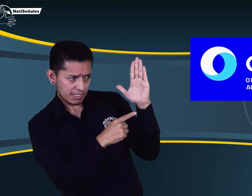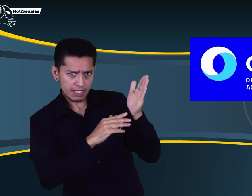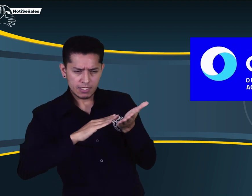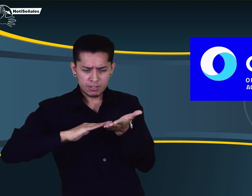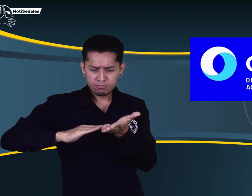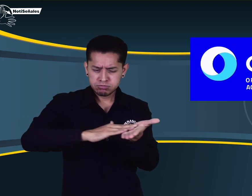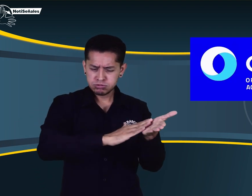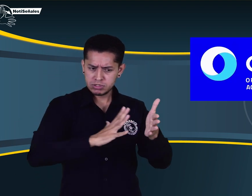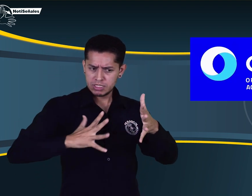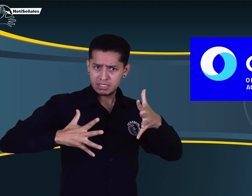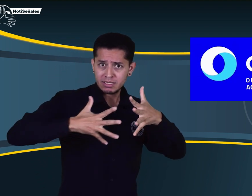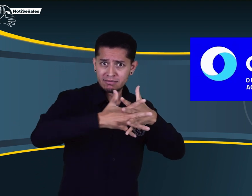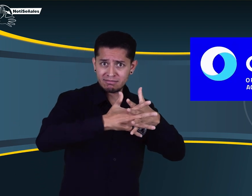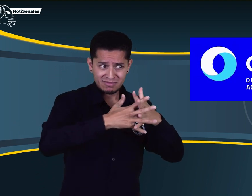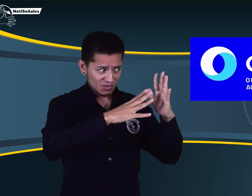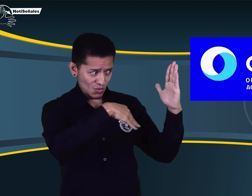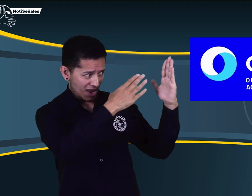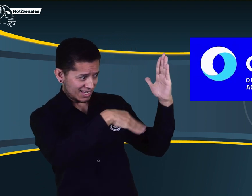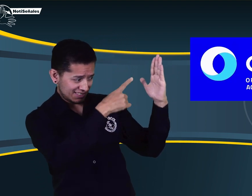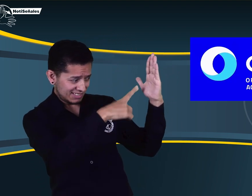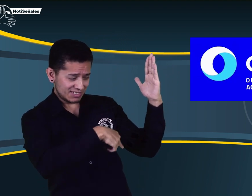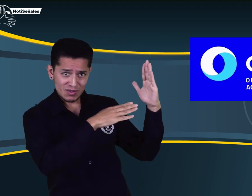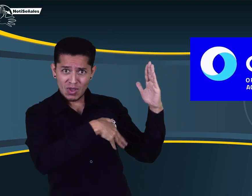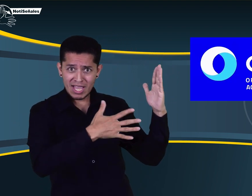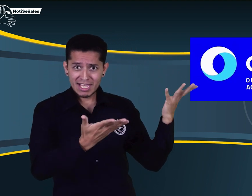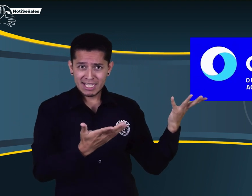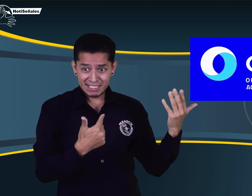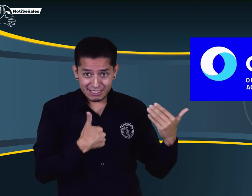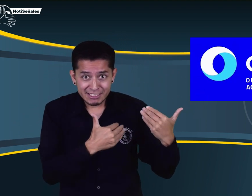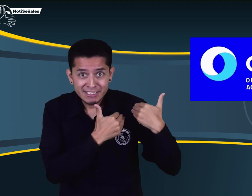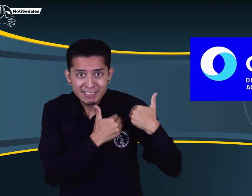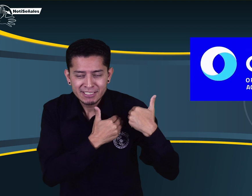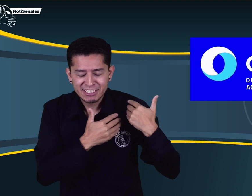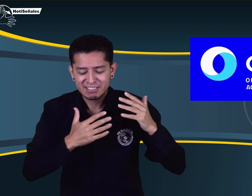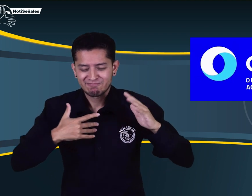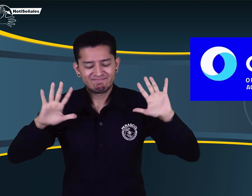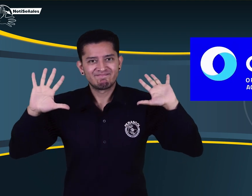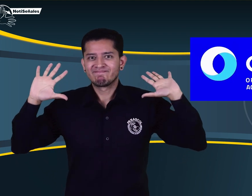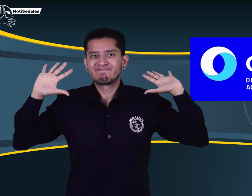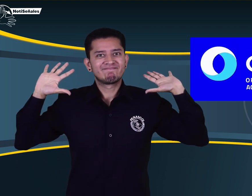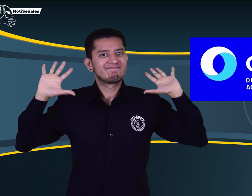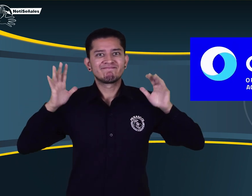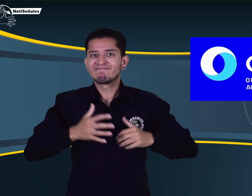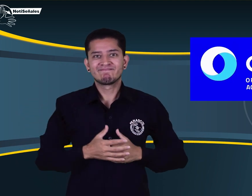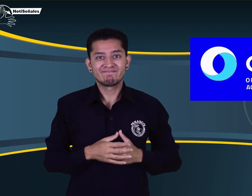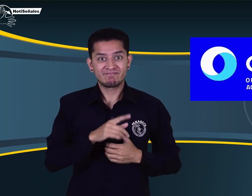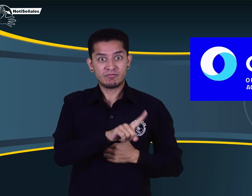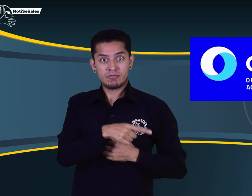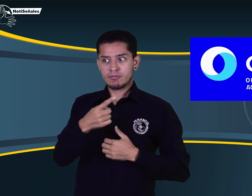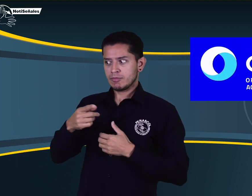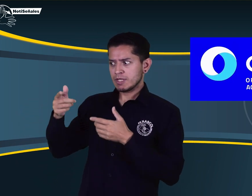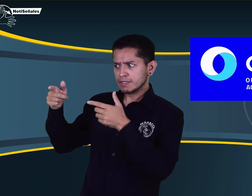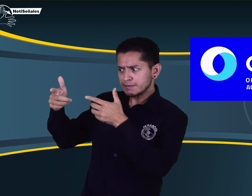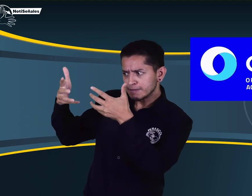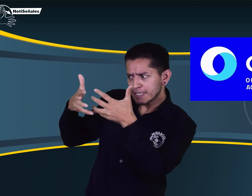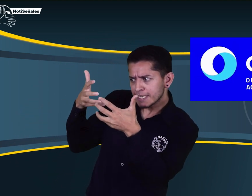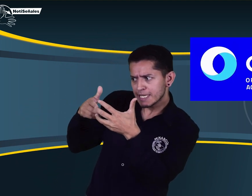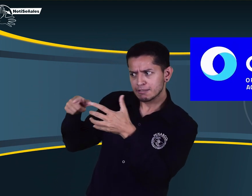pues este punto específico no se encuentra en la resolución, mientras que los sistemas y procesos de evaluación, sí.